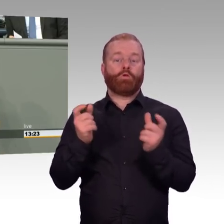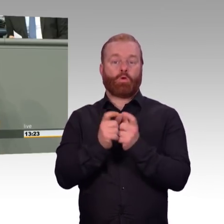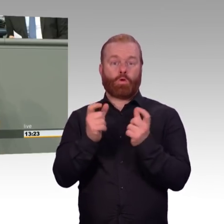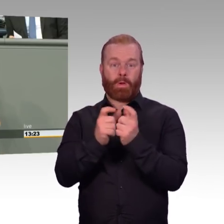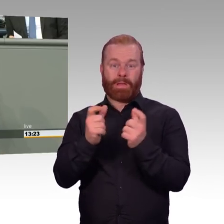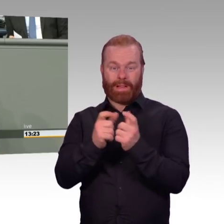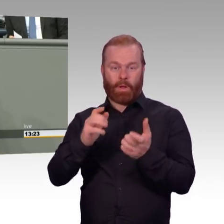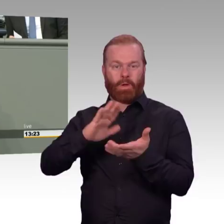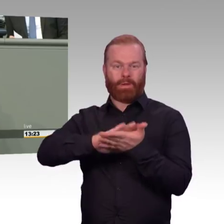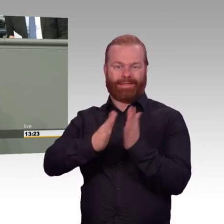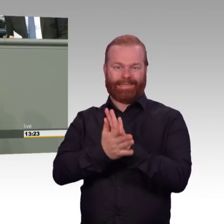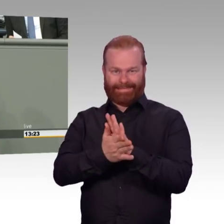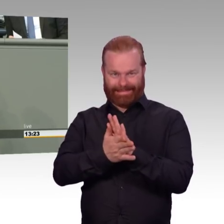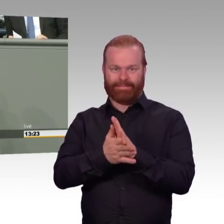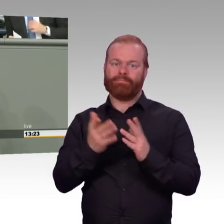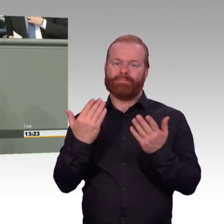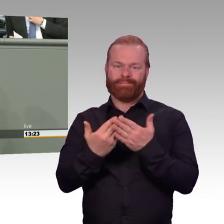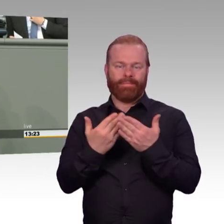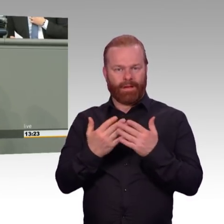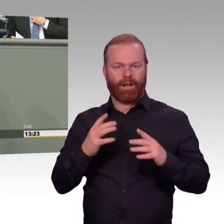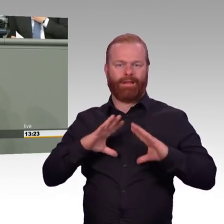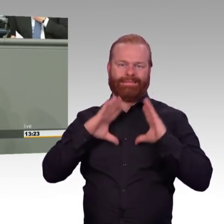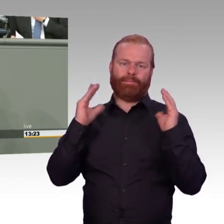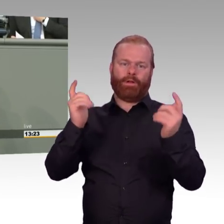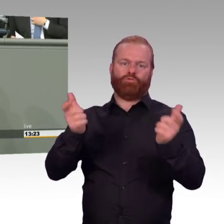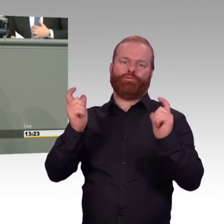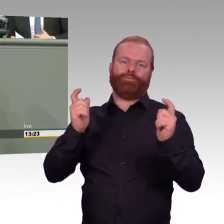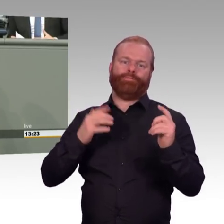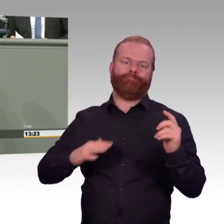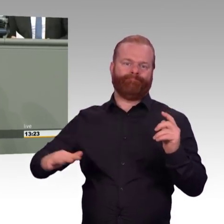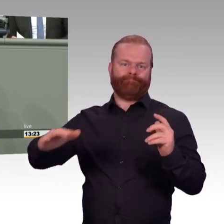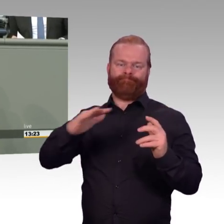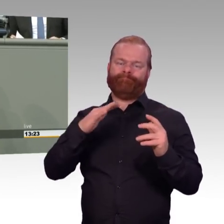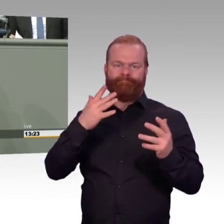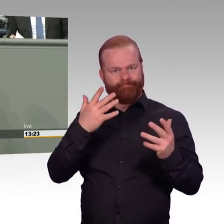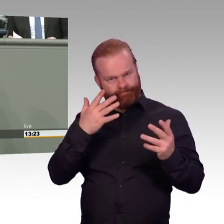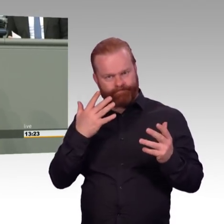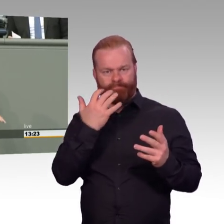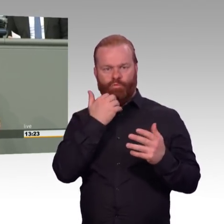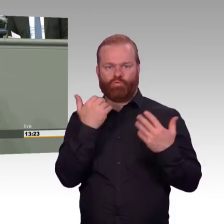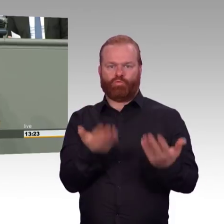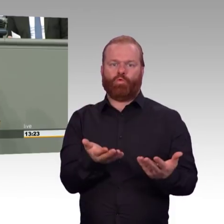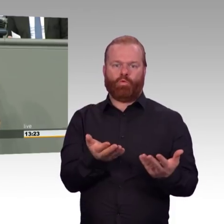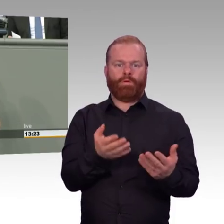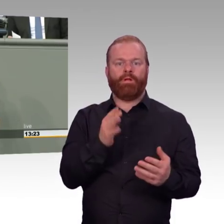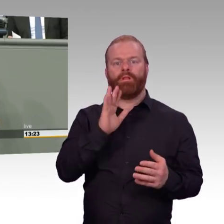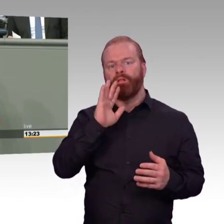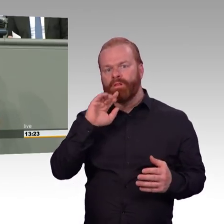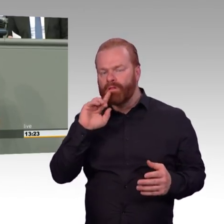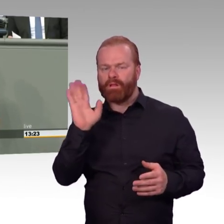Denn das sind wir der Kommission schuldig, die diese Ergebnisse erarbeitet hat. Und wir sind es ihr schuldig, dass wir diese Ergebnisse auch umsetzen. Und es